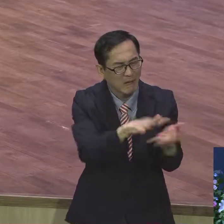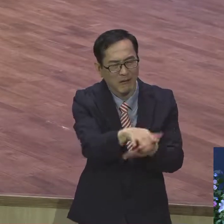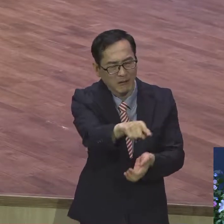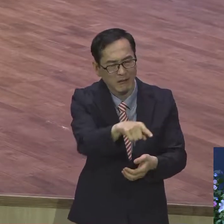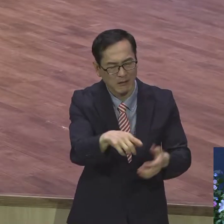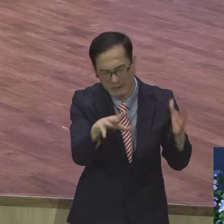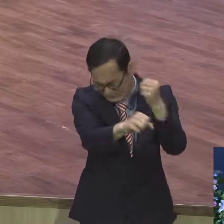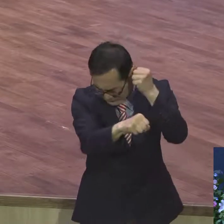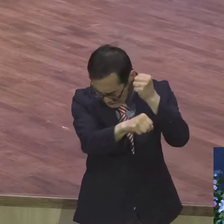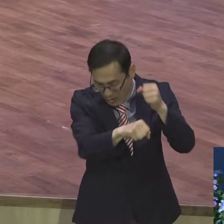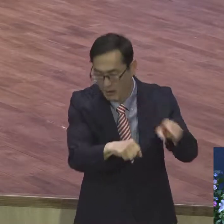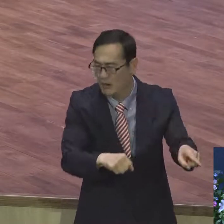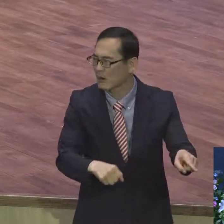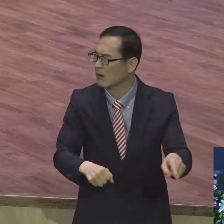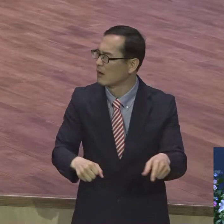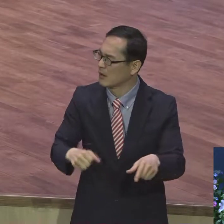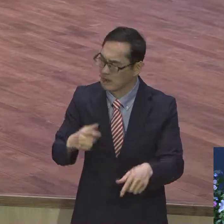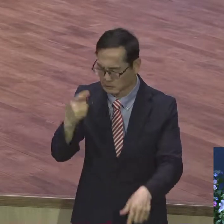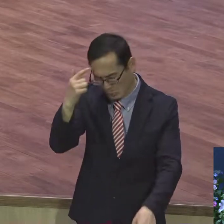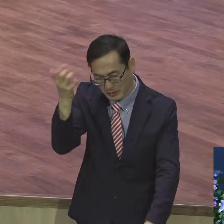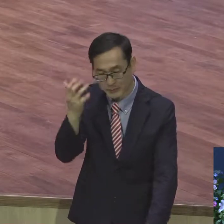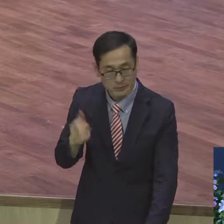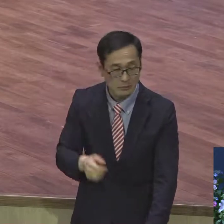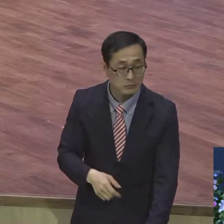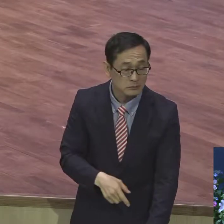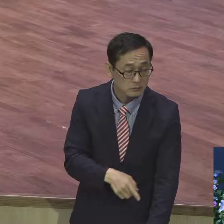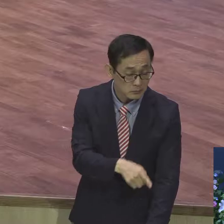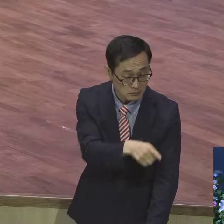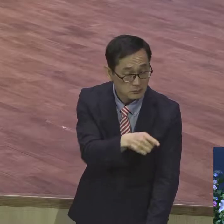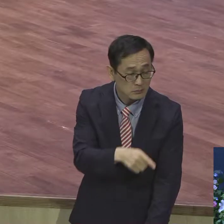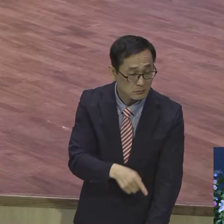분쟁하고 그래 그렇다.